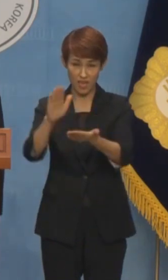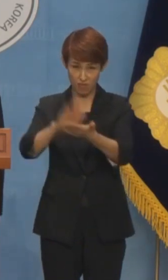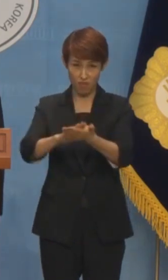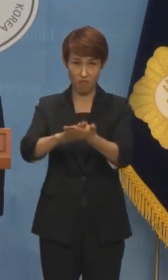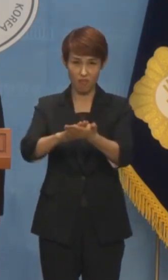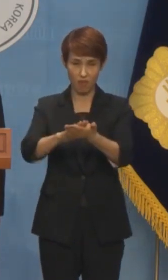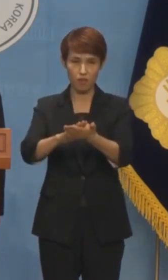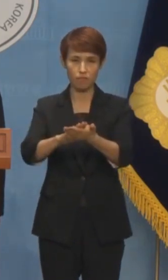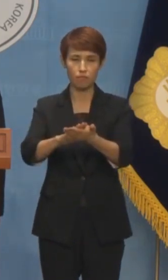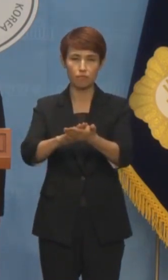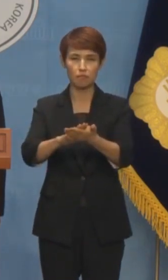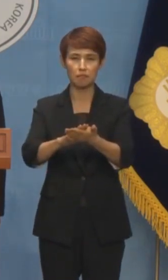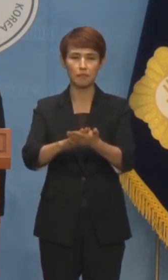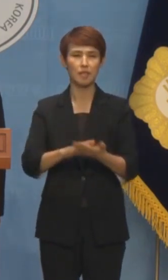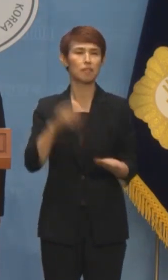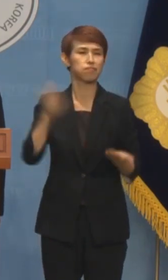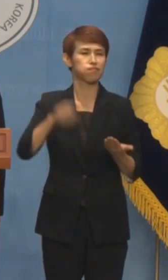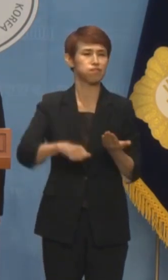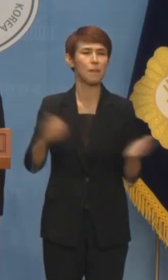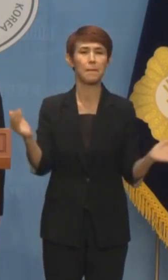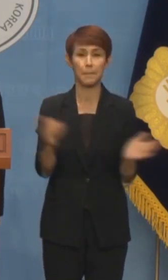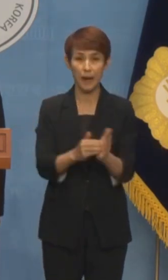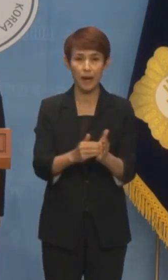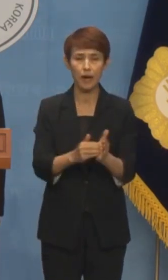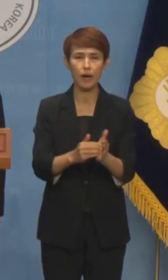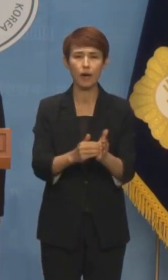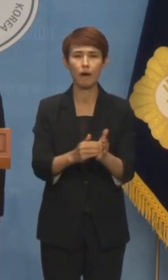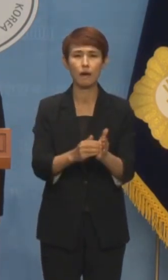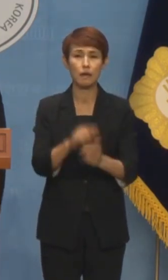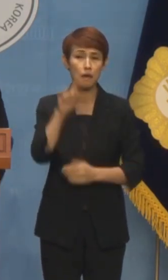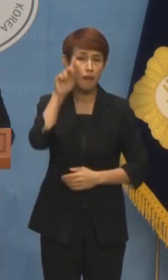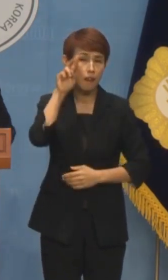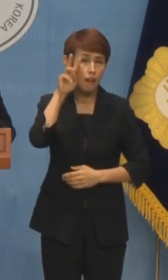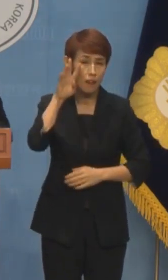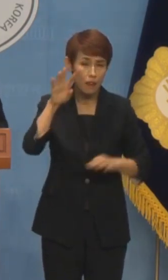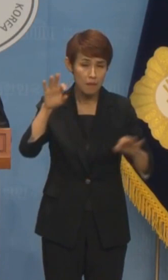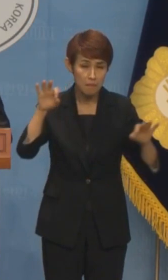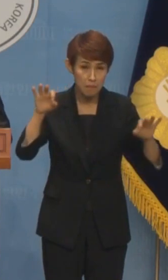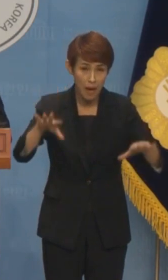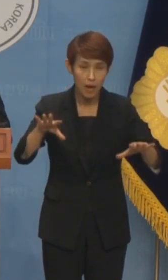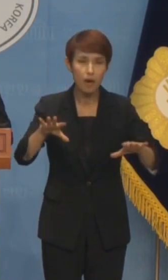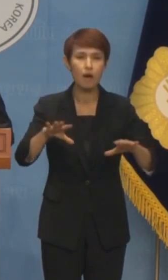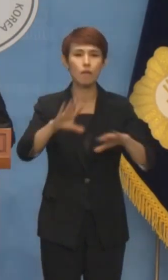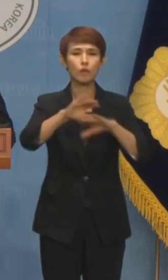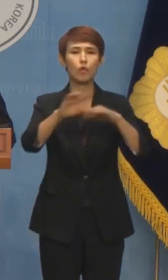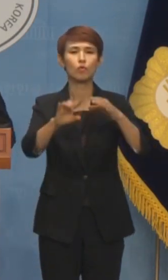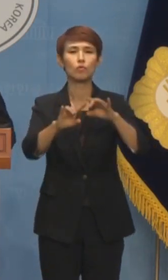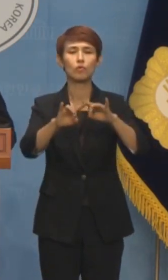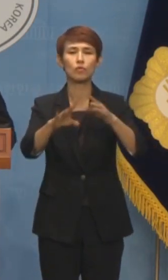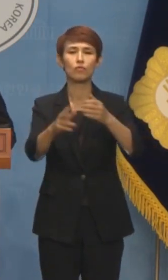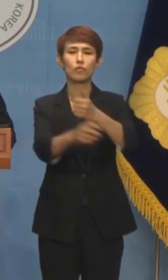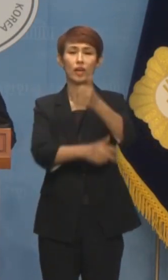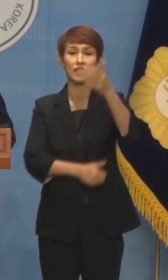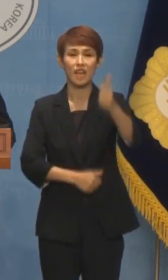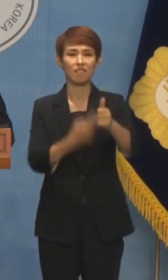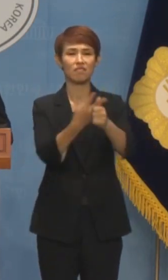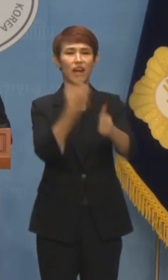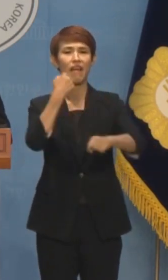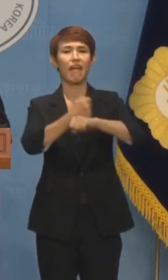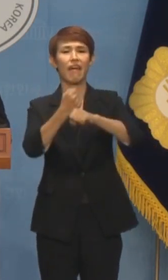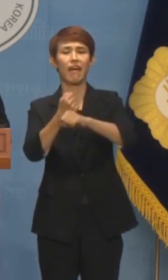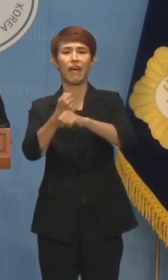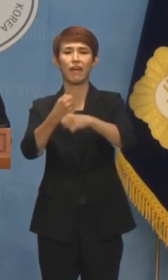졸속 강행 처리한 지 불과 사흘 만에 방통위원장의 탄핵을 당론으로